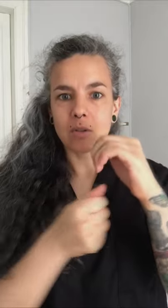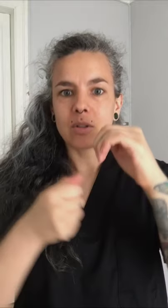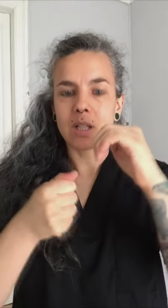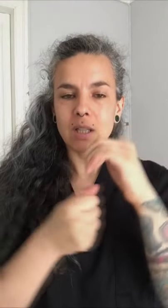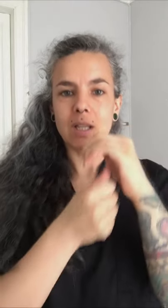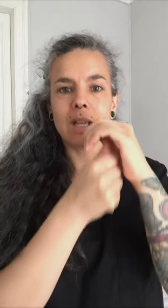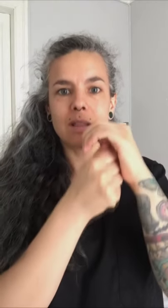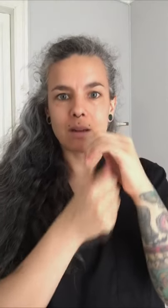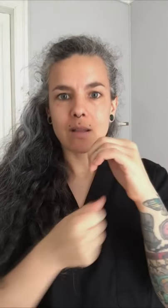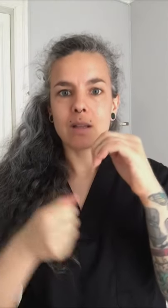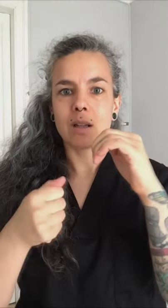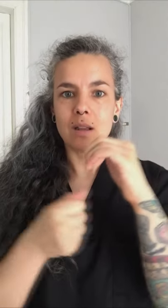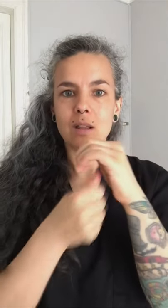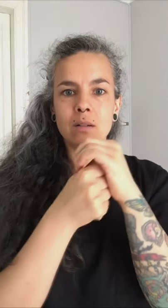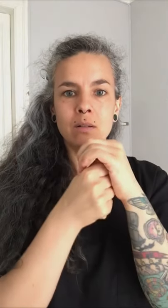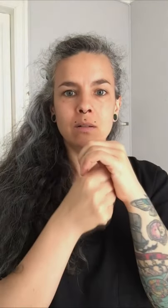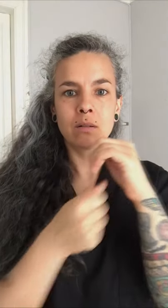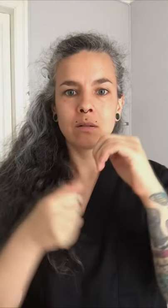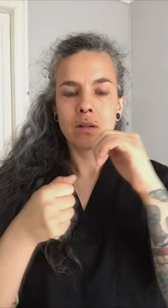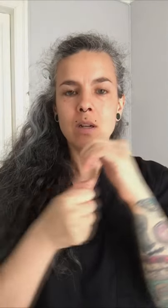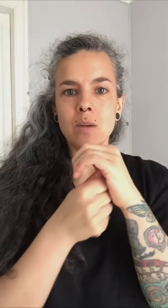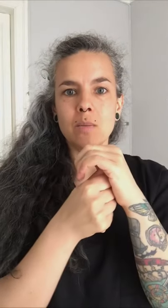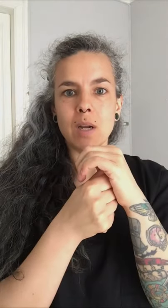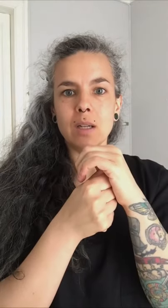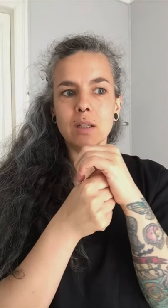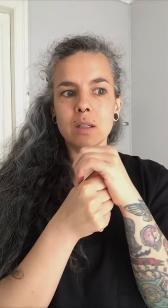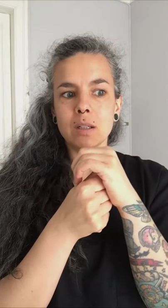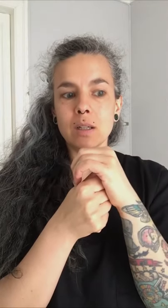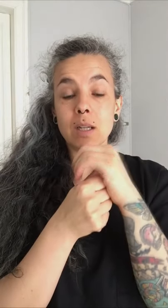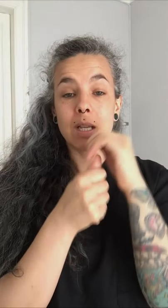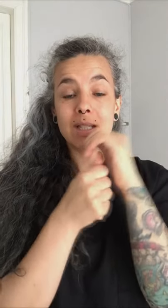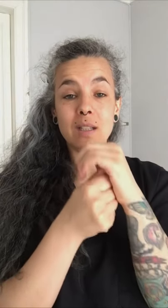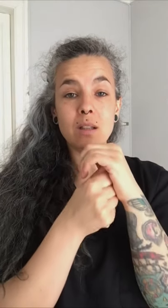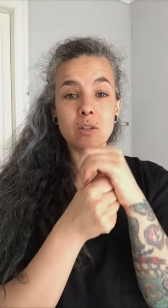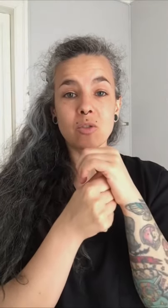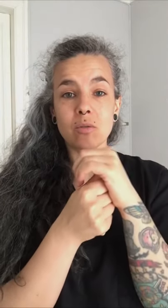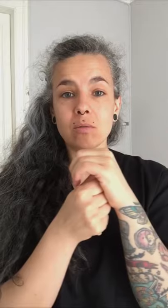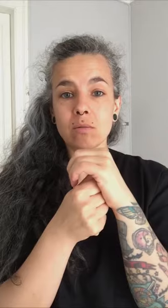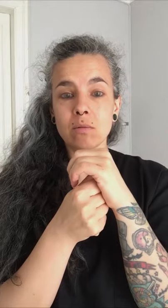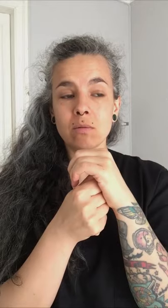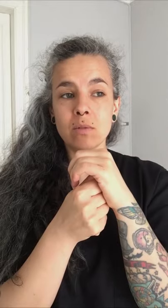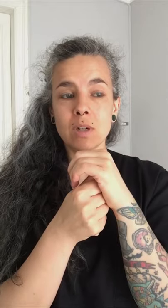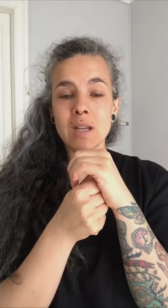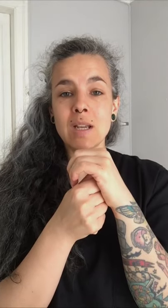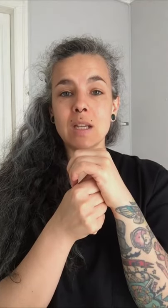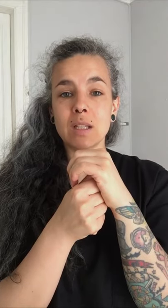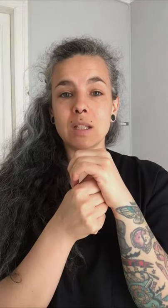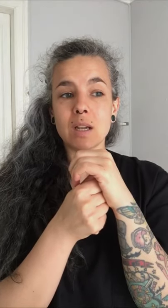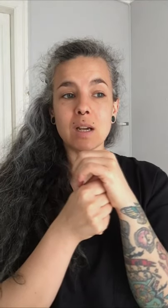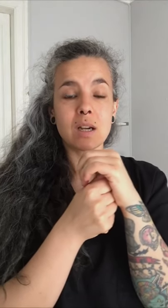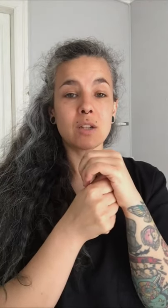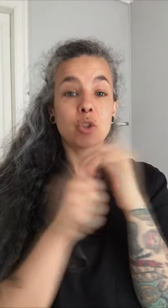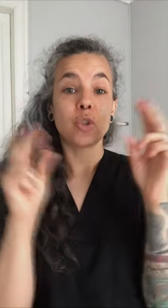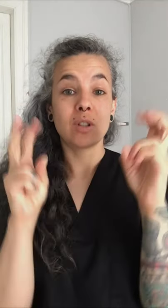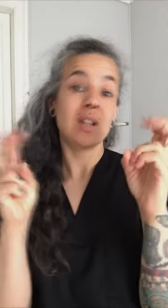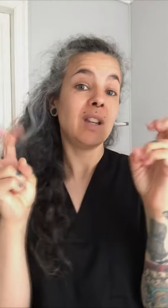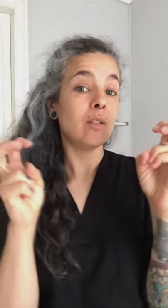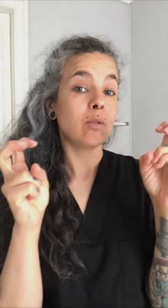constante entrada y salida, ¿vale? Este disco está sostenido